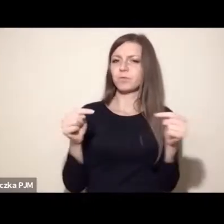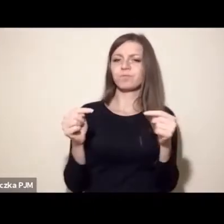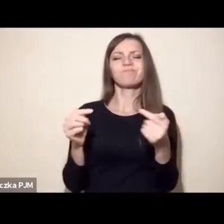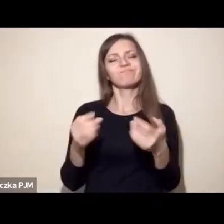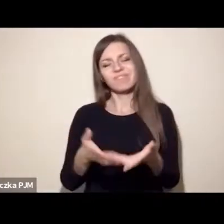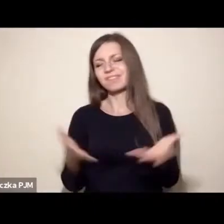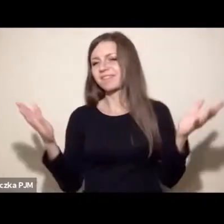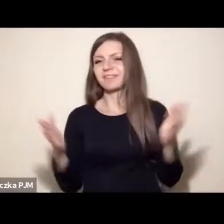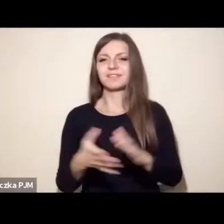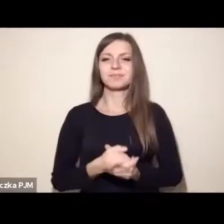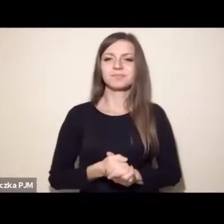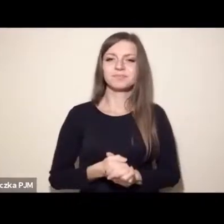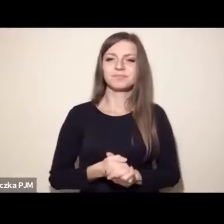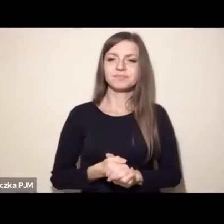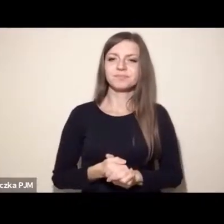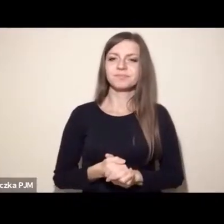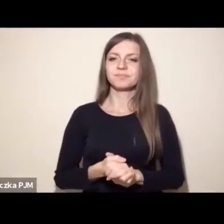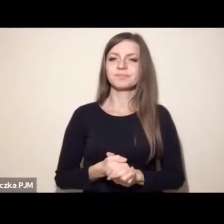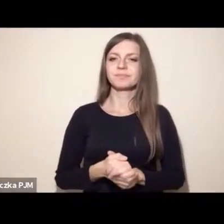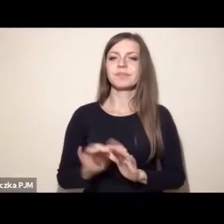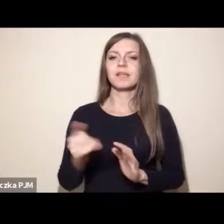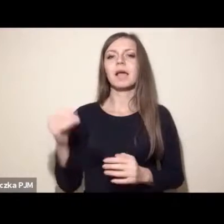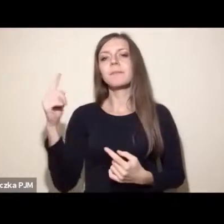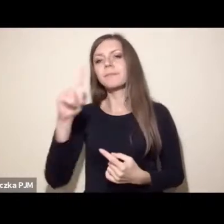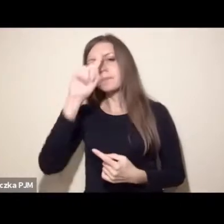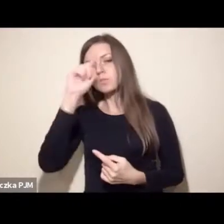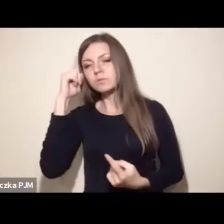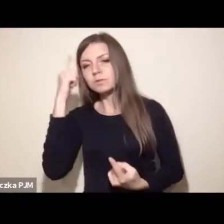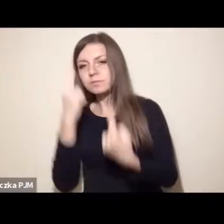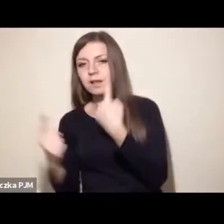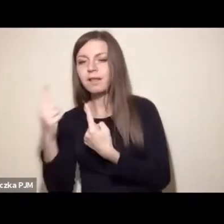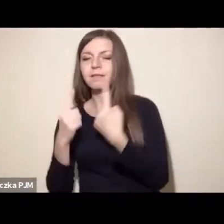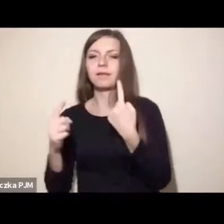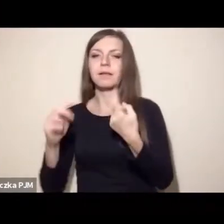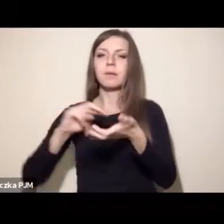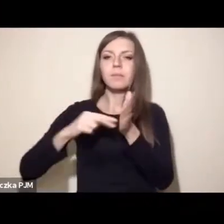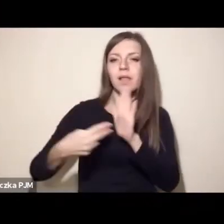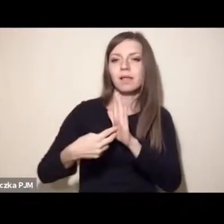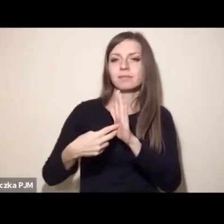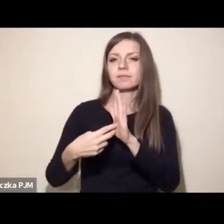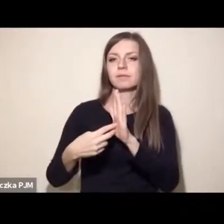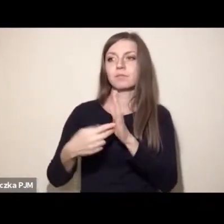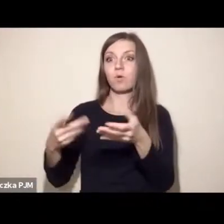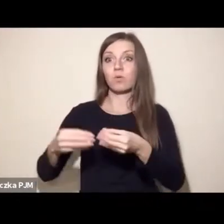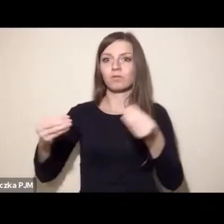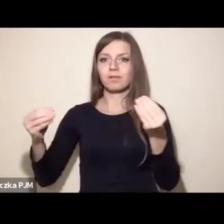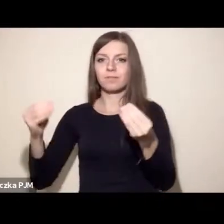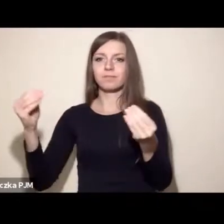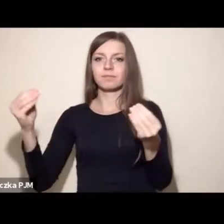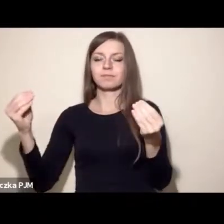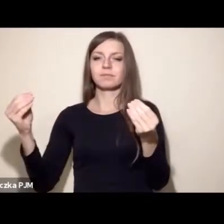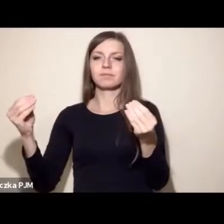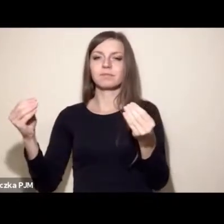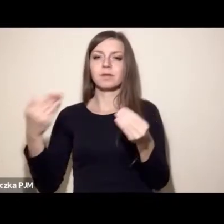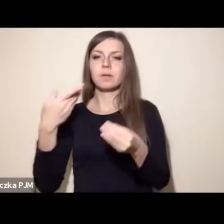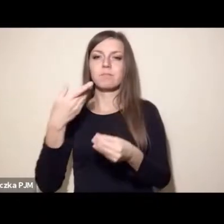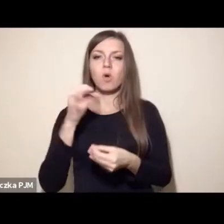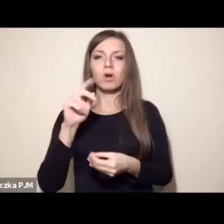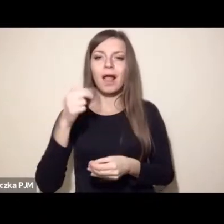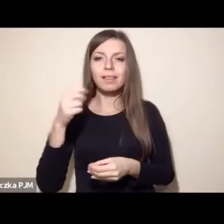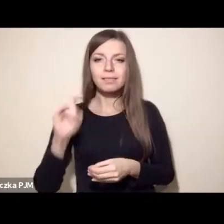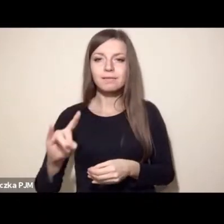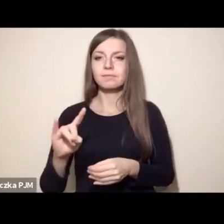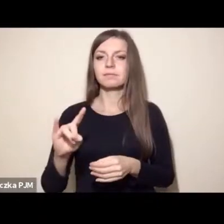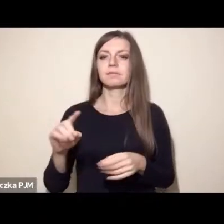bardzo niefortunnego między etyką, między postępem moralnym i